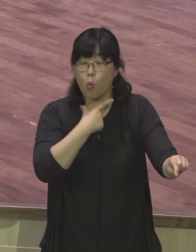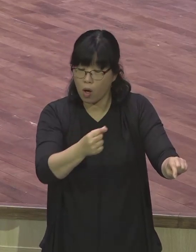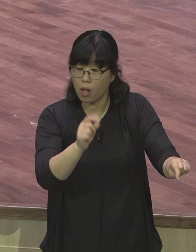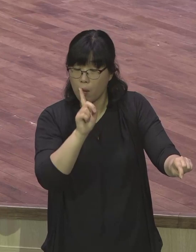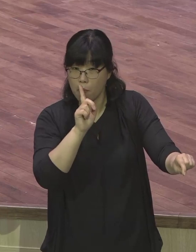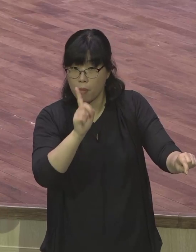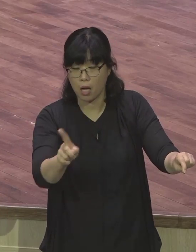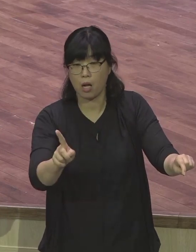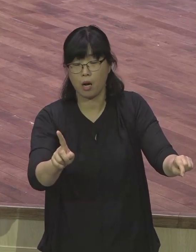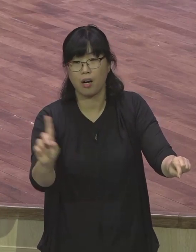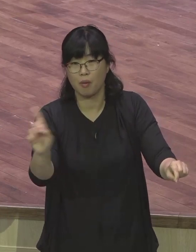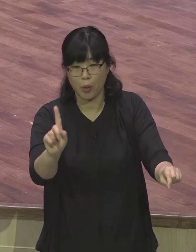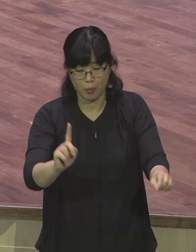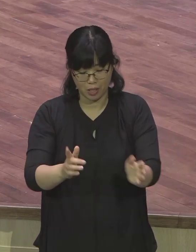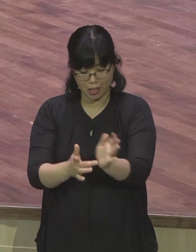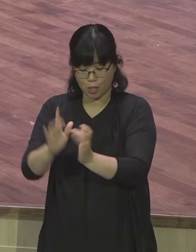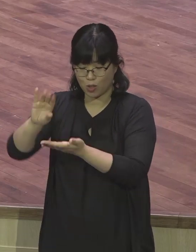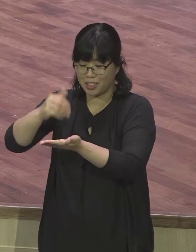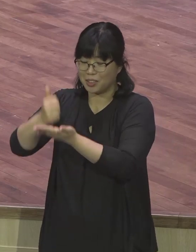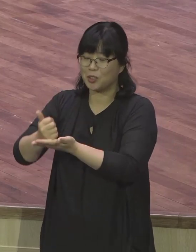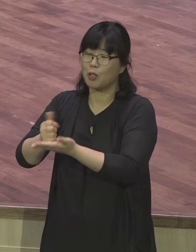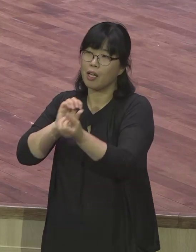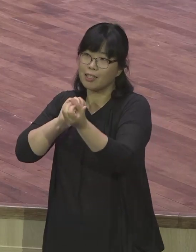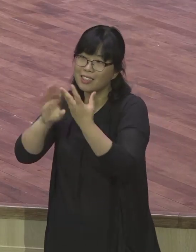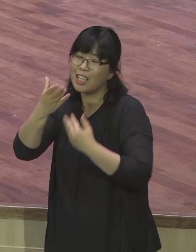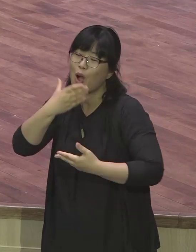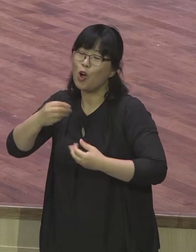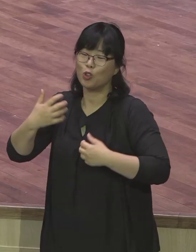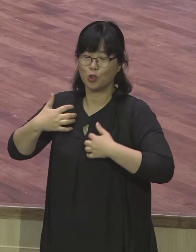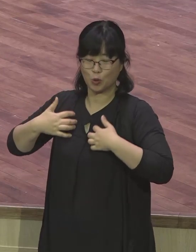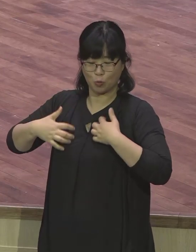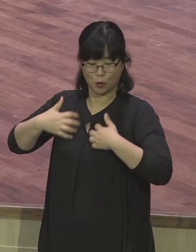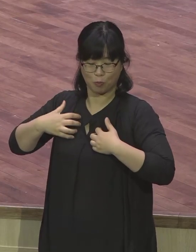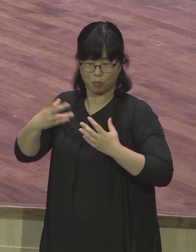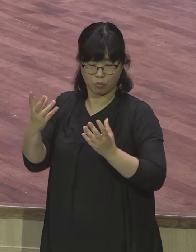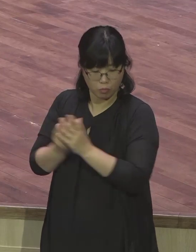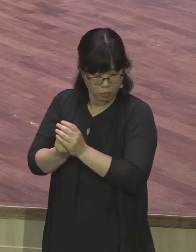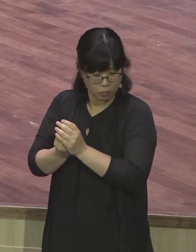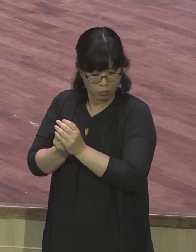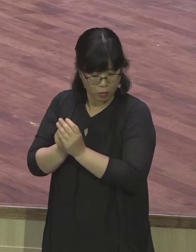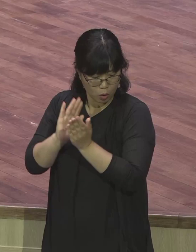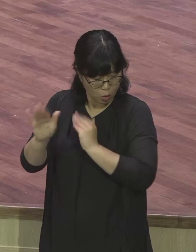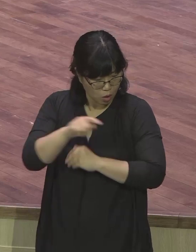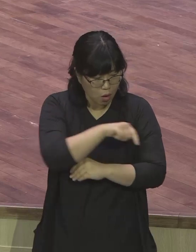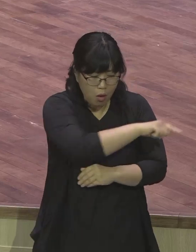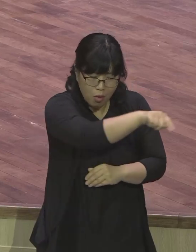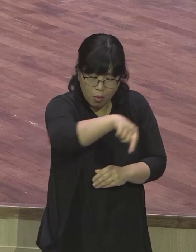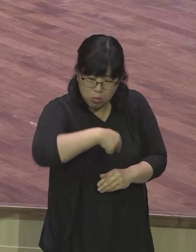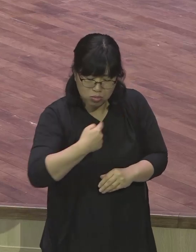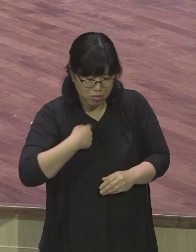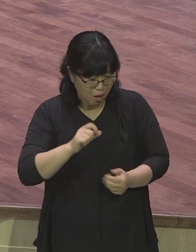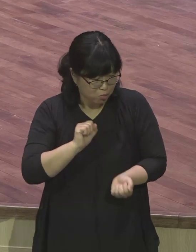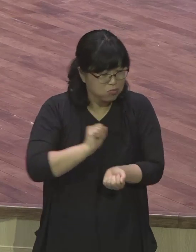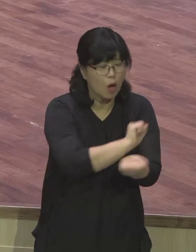응답과 축복이 무엇인지를 알고 있었다는 것입니다 저는 그리스도를 통해서 높이와